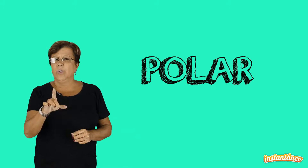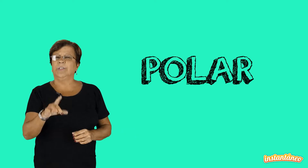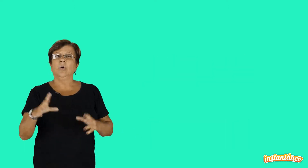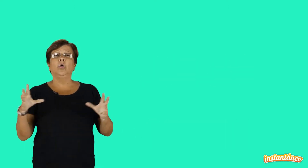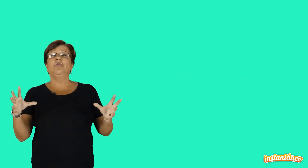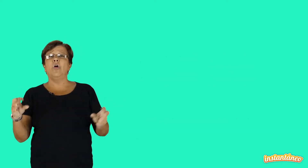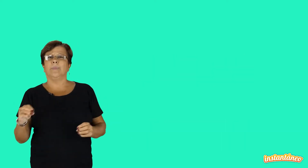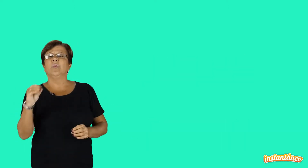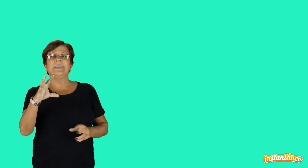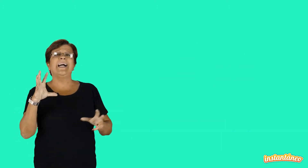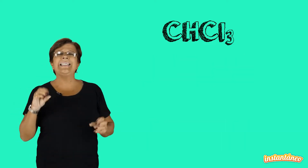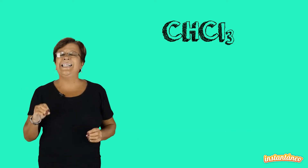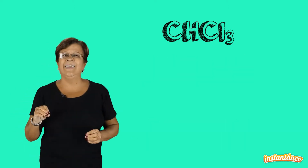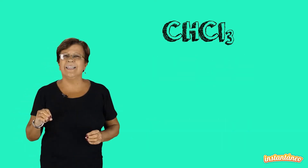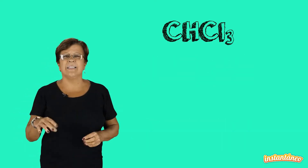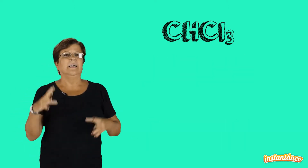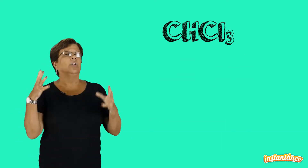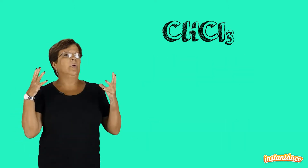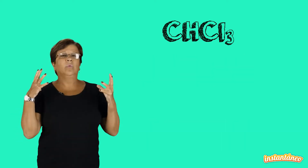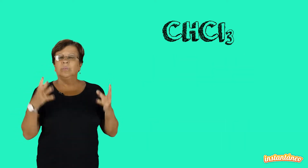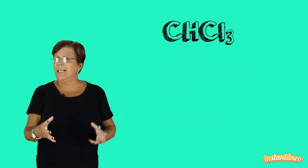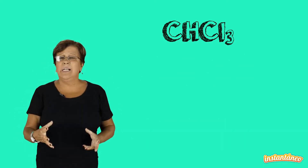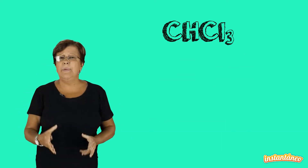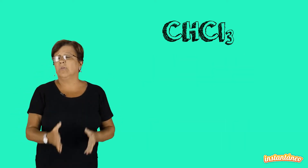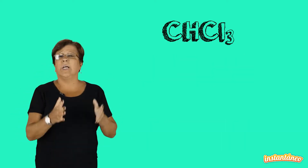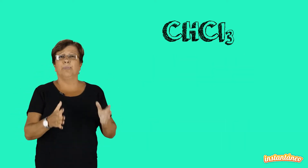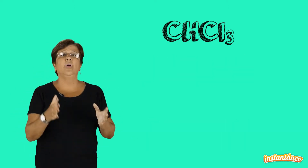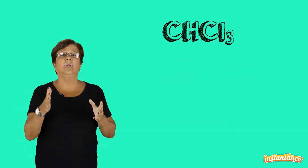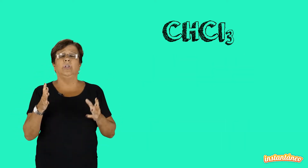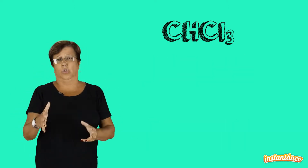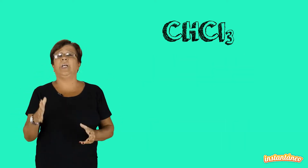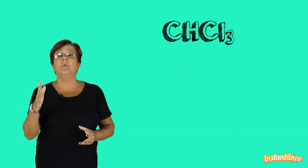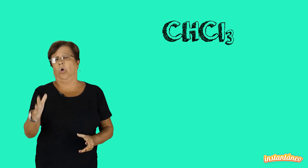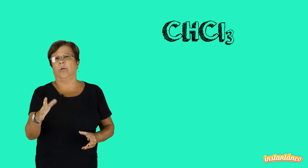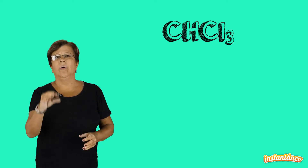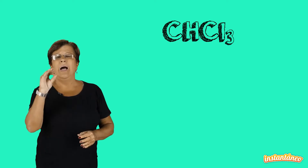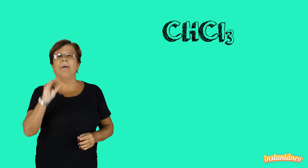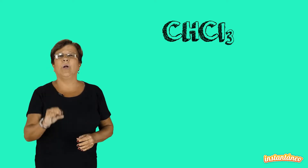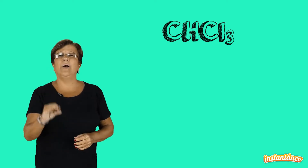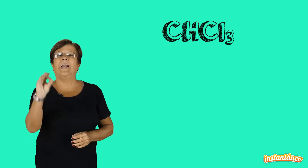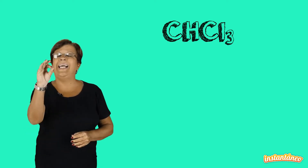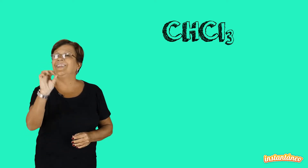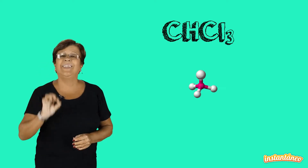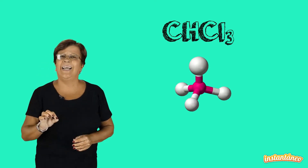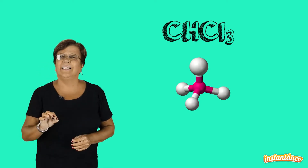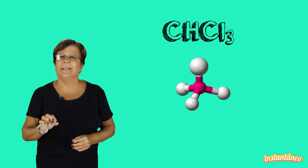Cuide, clorofórmulo, CHCl3, eu tenho três elementos, carbono, hidrogênio, cloro. A molécula é tetraédrica,